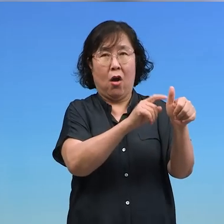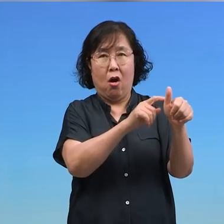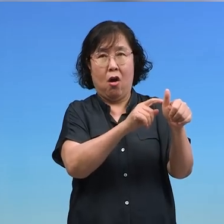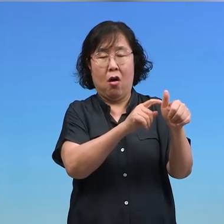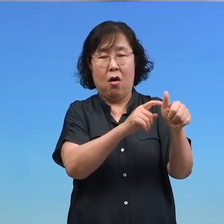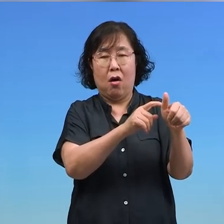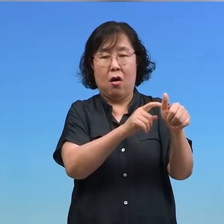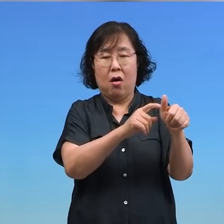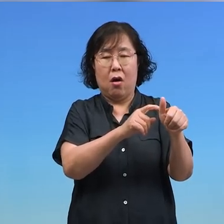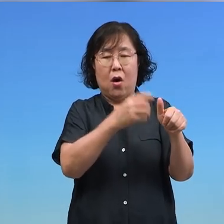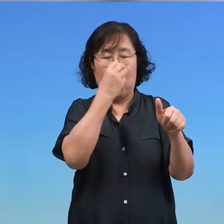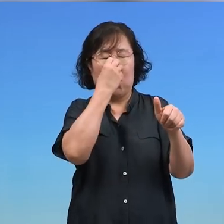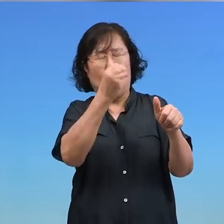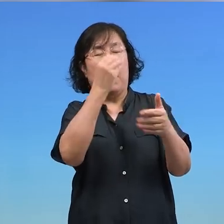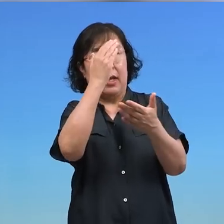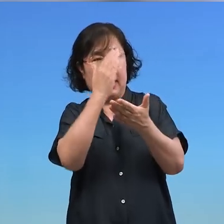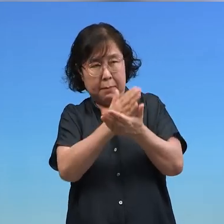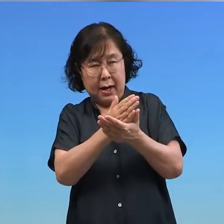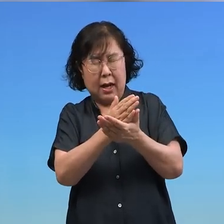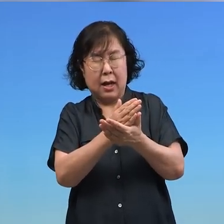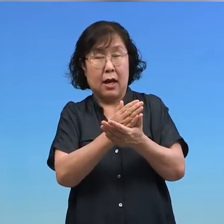여호와의 말씀을 들어서서